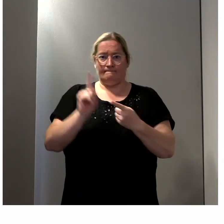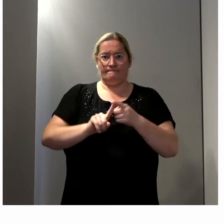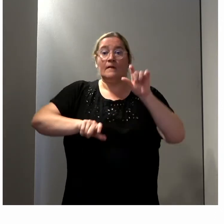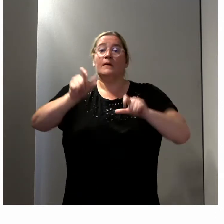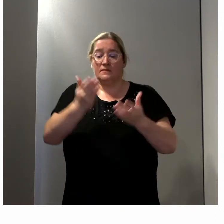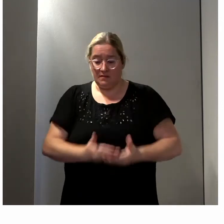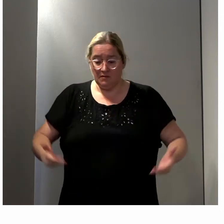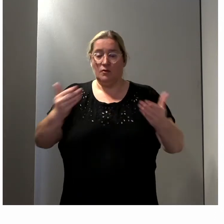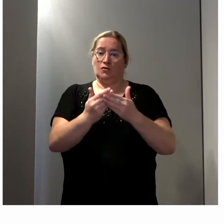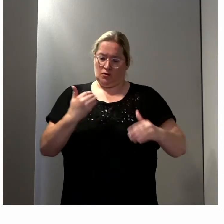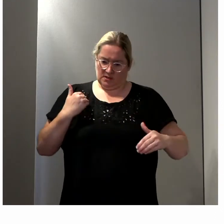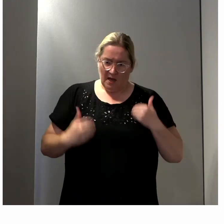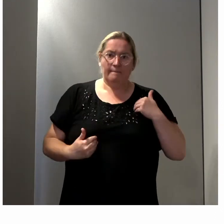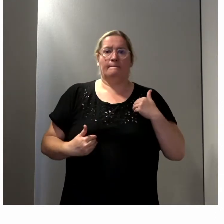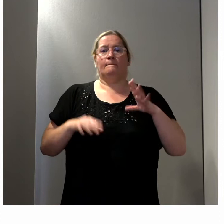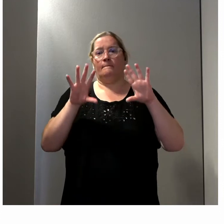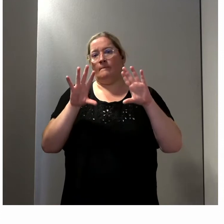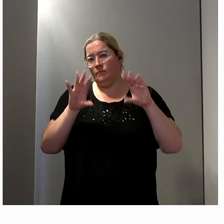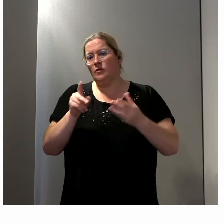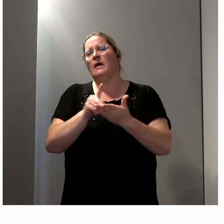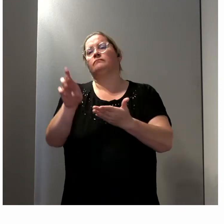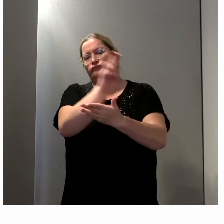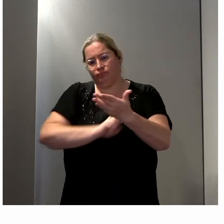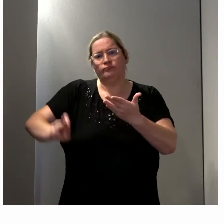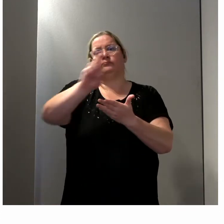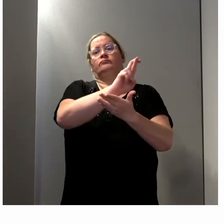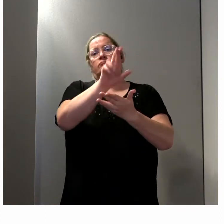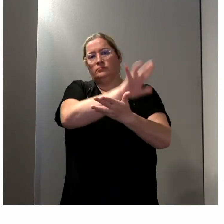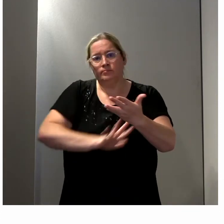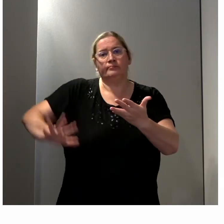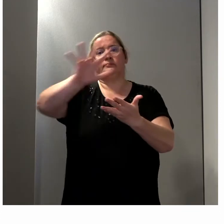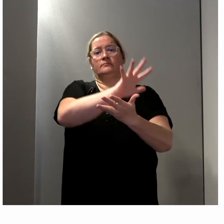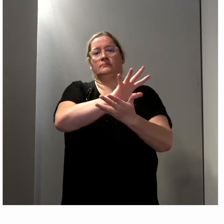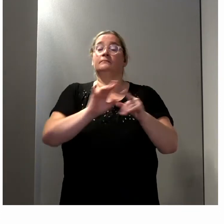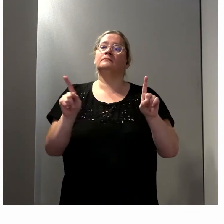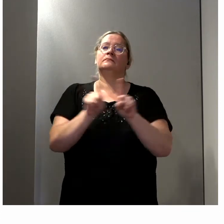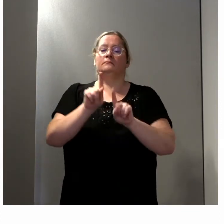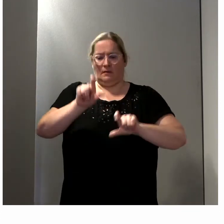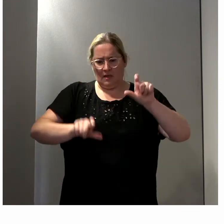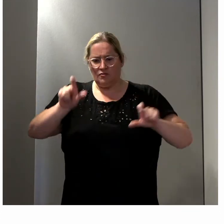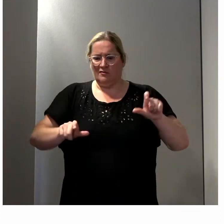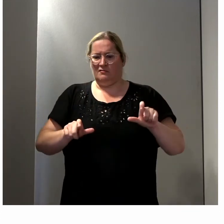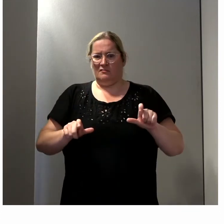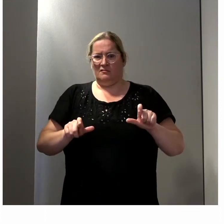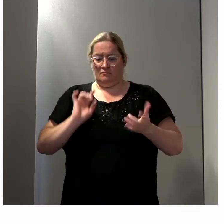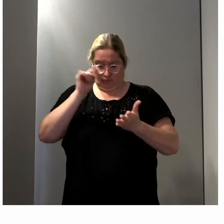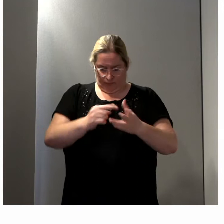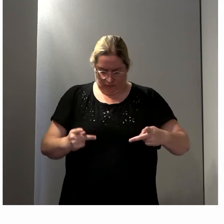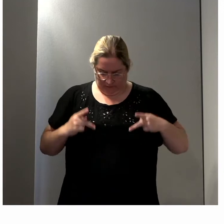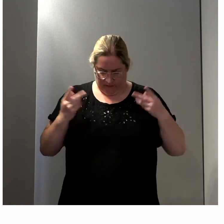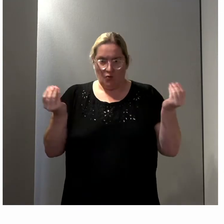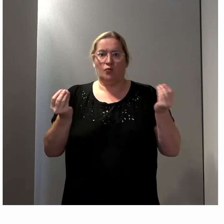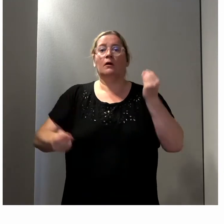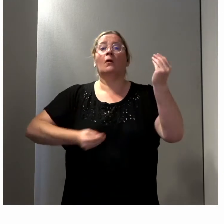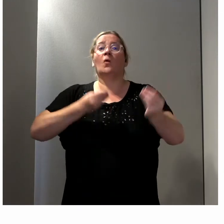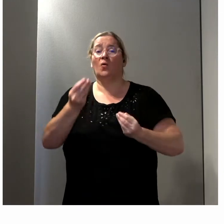situation de handicap, aux franciliens en situation de handicap, mais aussi à toutes les personnes qui, de par leur lieu d'habitation, de par leurs